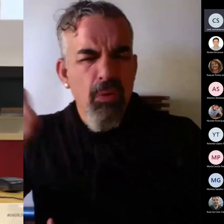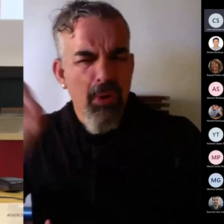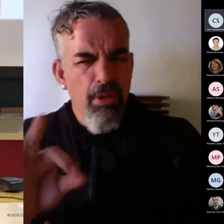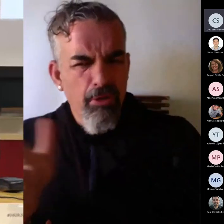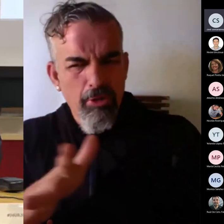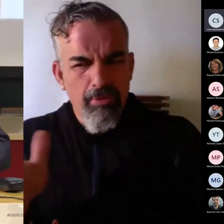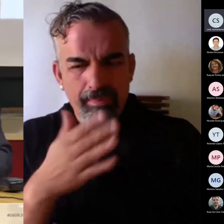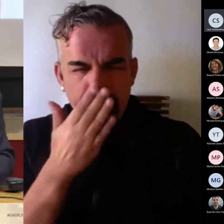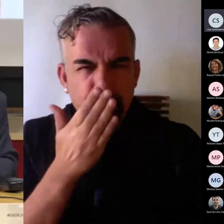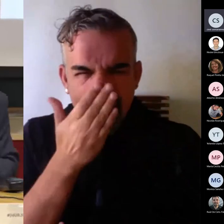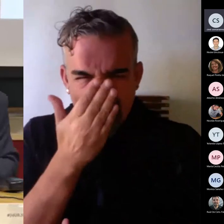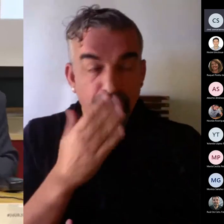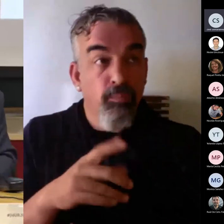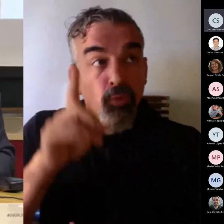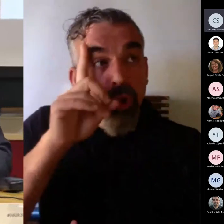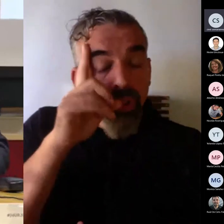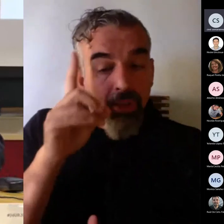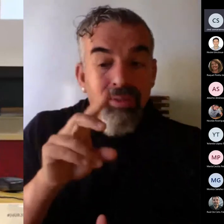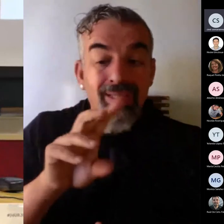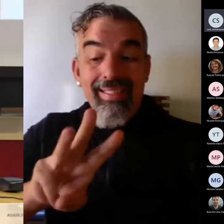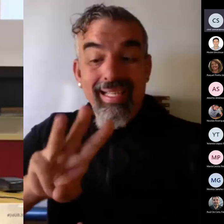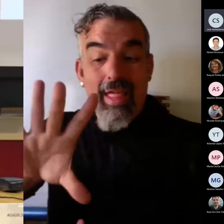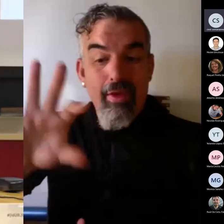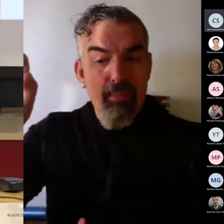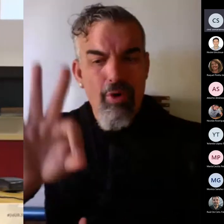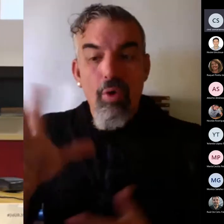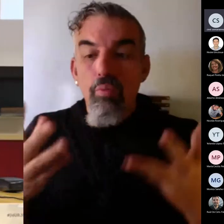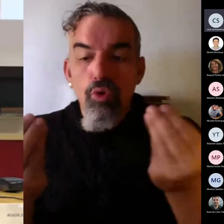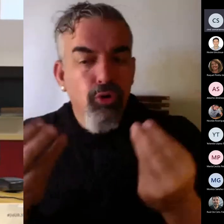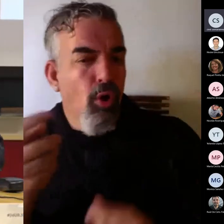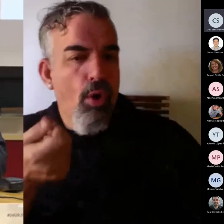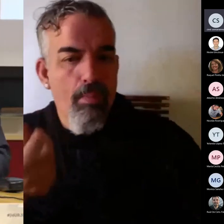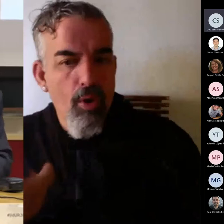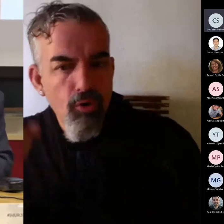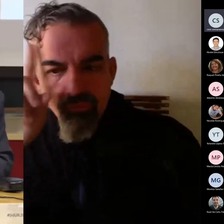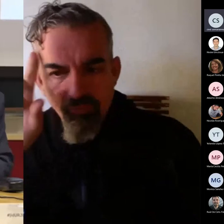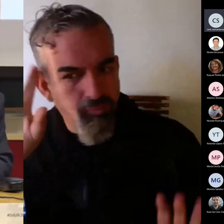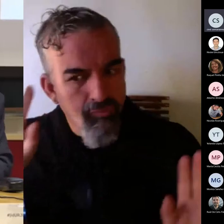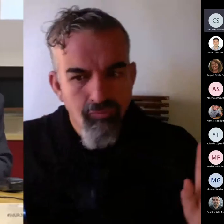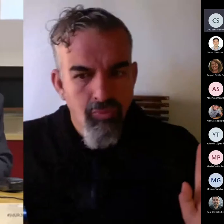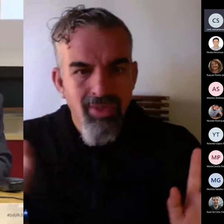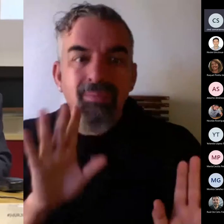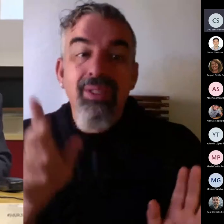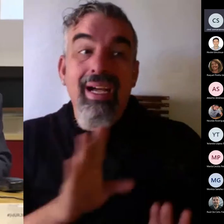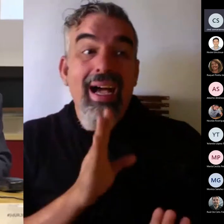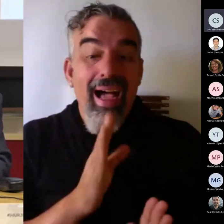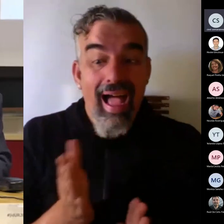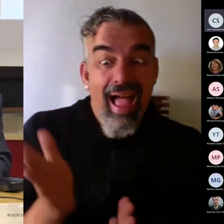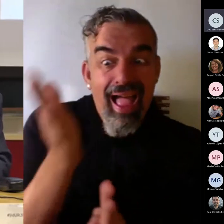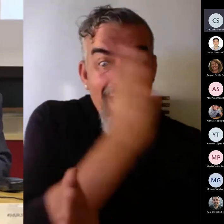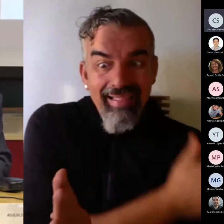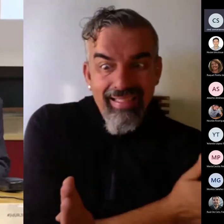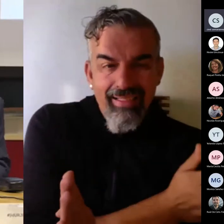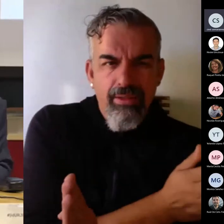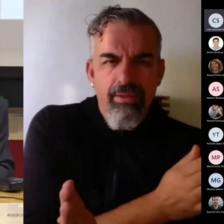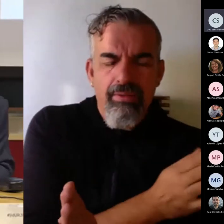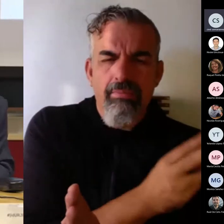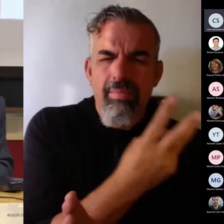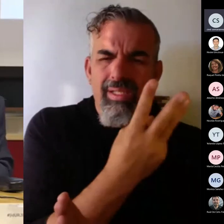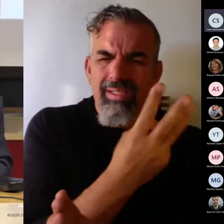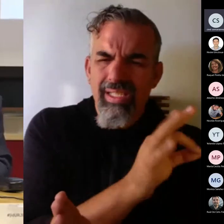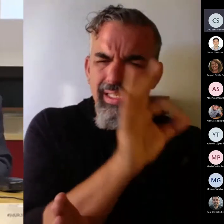Esto no sé si es mucho o poco, a lo mejor, de lo que había antes, este salto a 30%